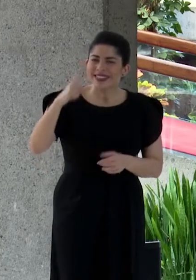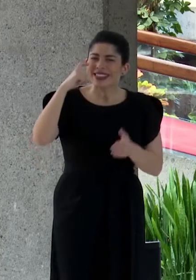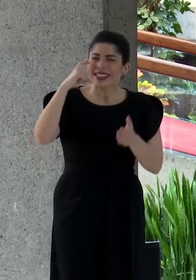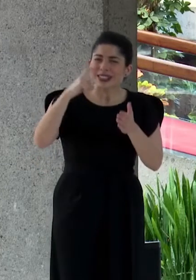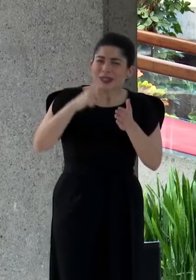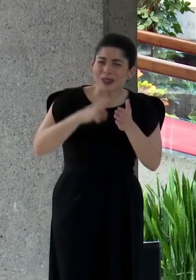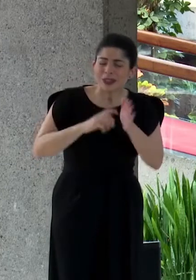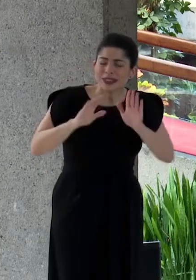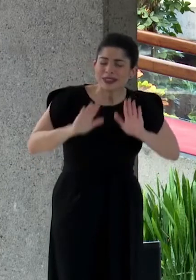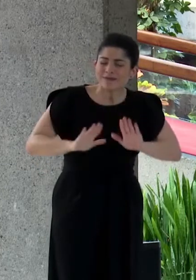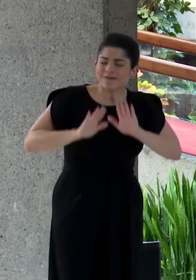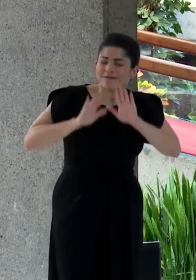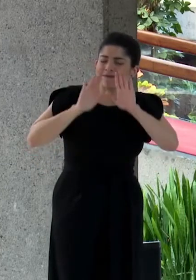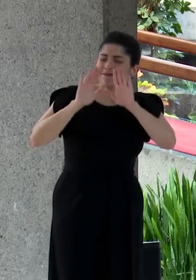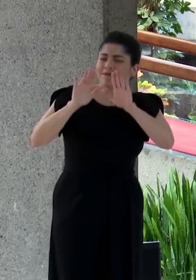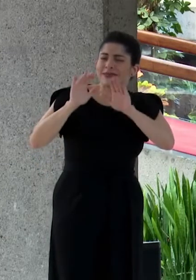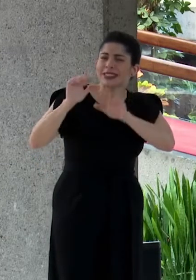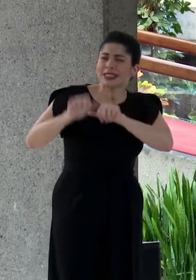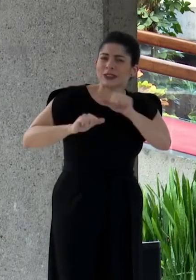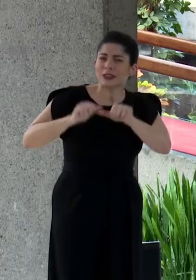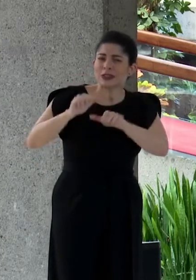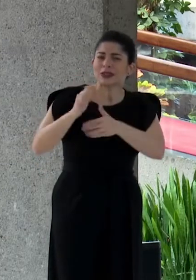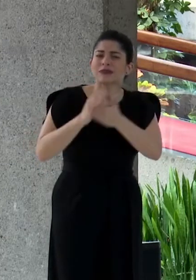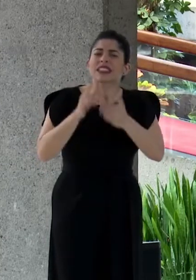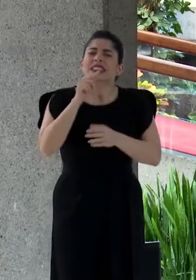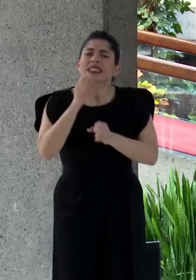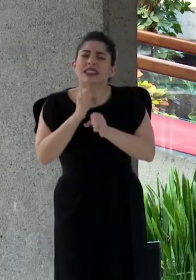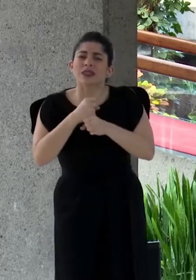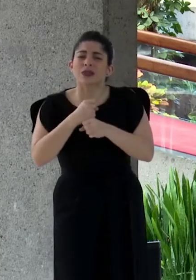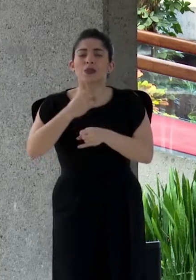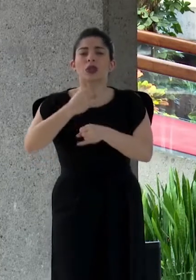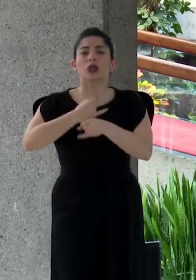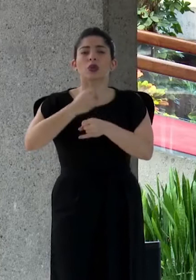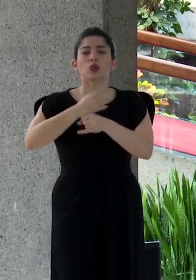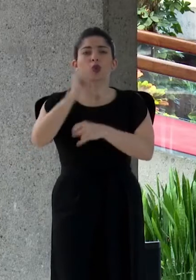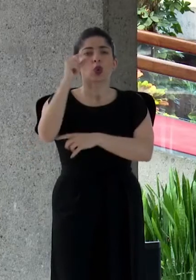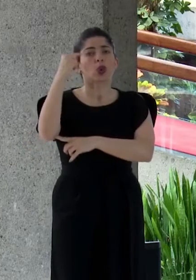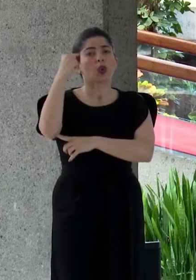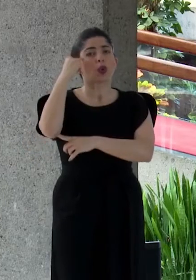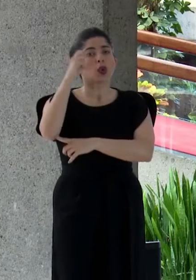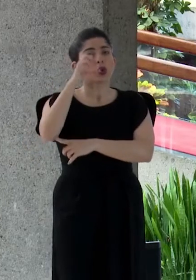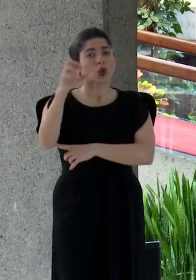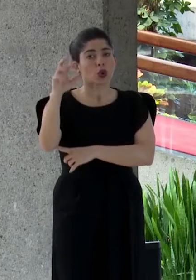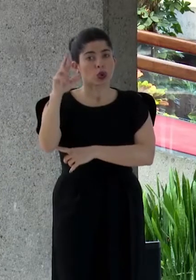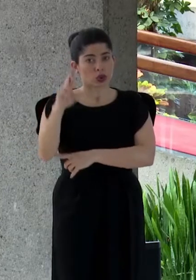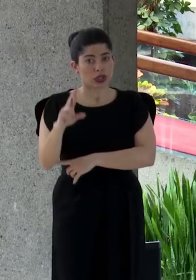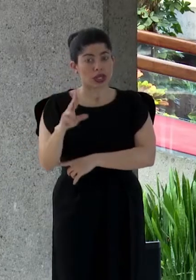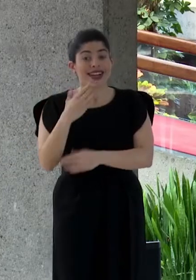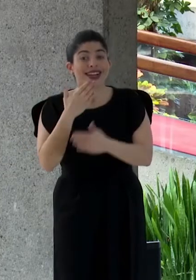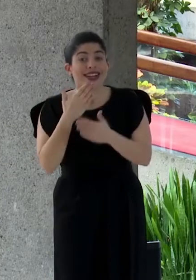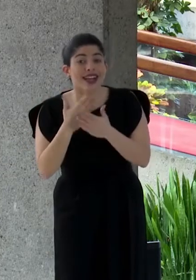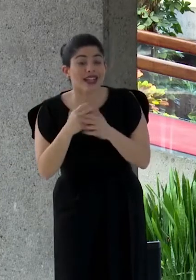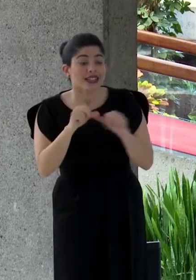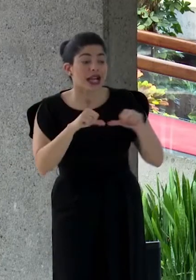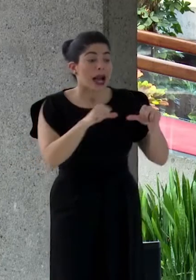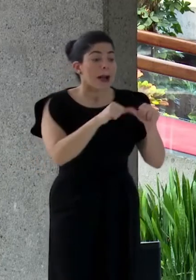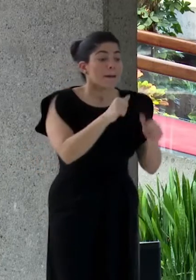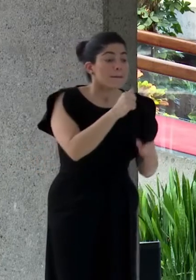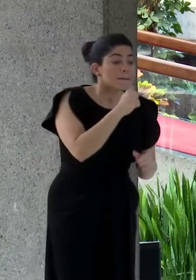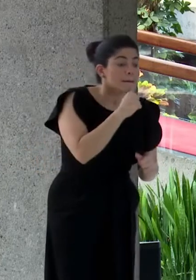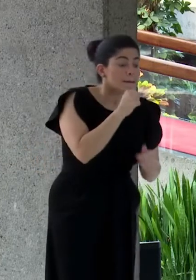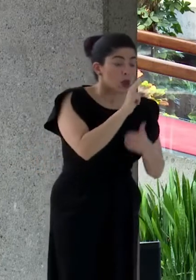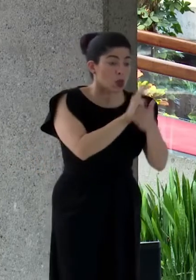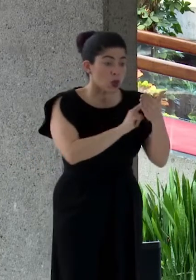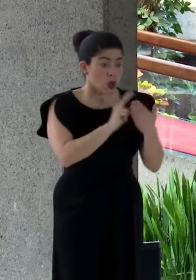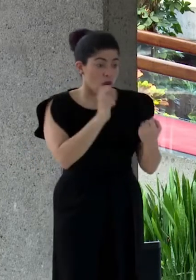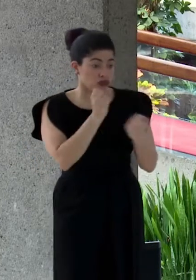extraordinario esfuerzo que las instituciones del Gobierno de Costa Rica, con el apoyo del sector privado y la academia,